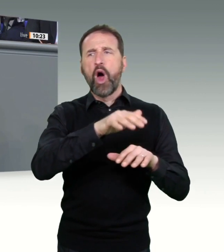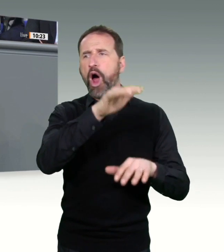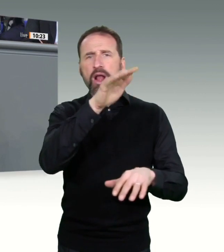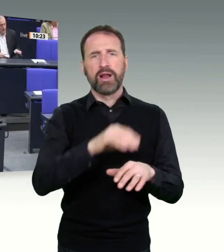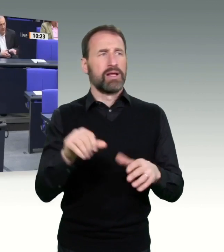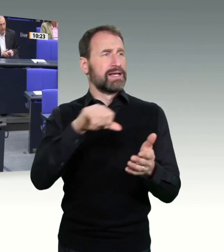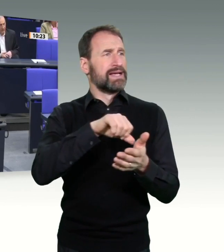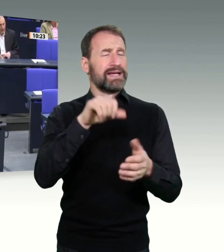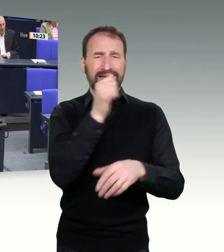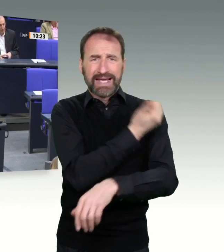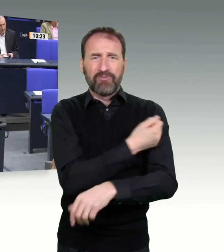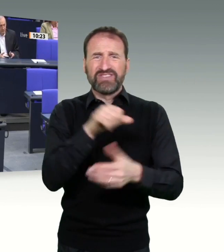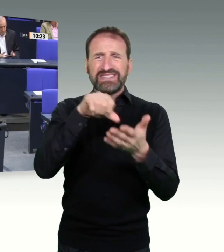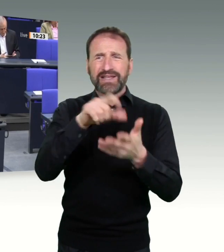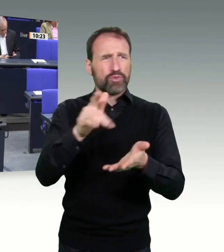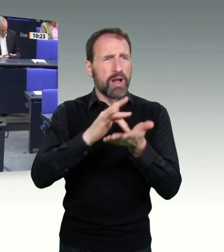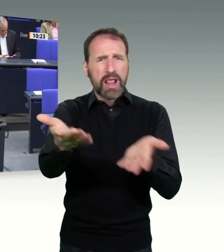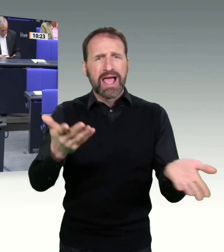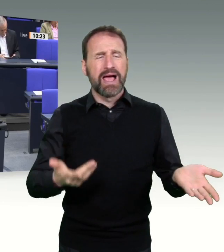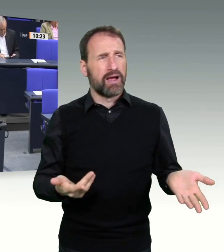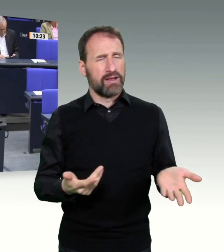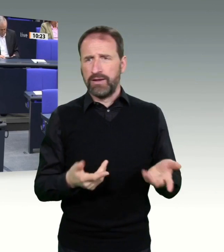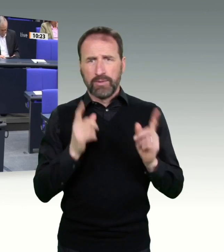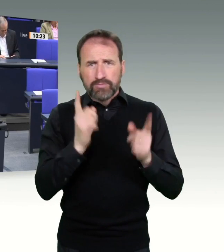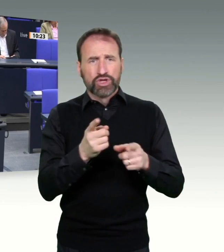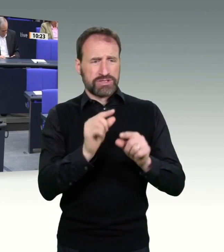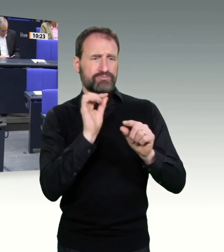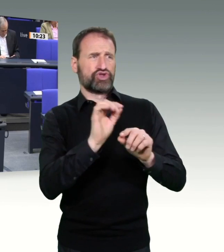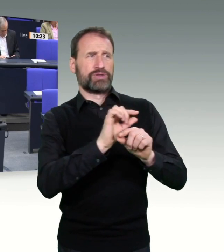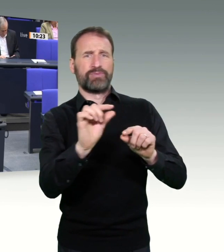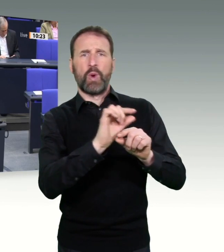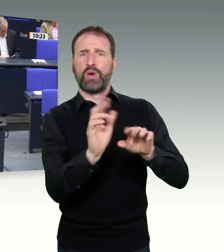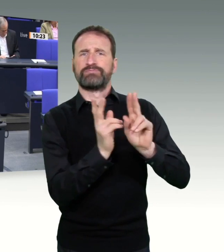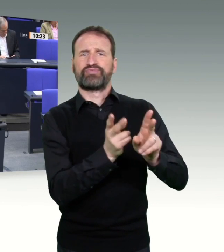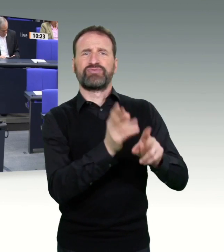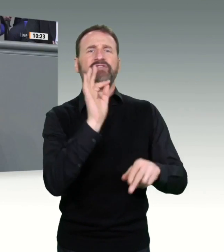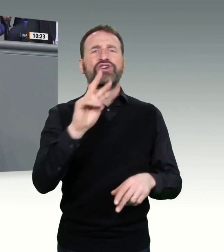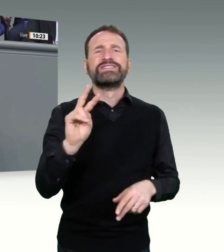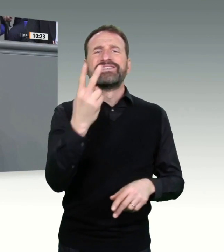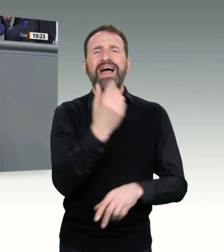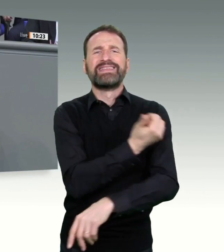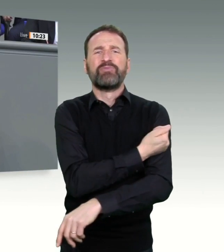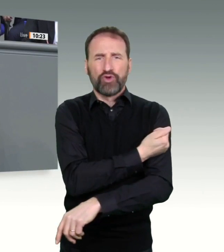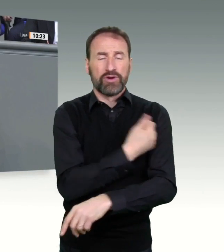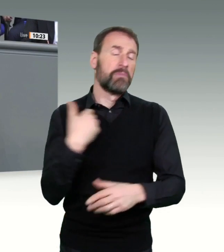für die Zweitimpfung zurückhalten, hieß es bislang entschuldigend von der Landesregierung in Schleswig-Holstein.